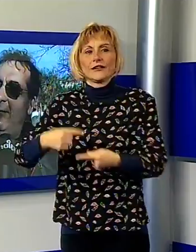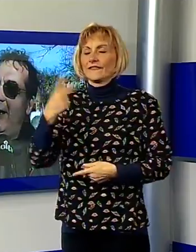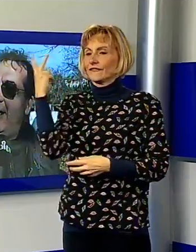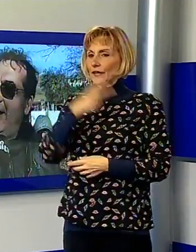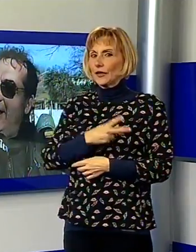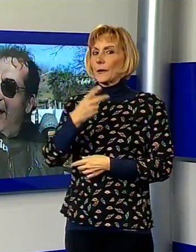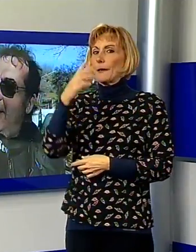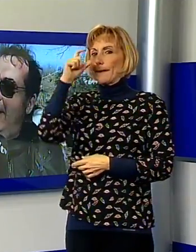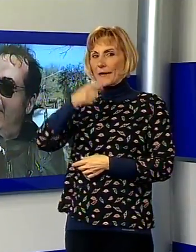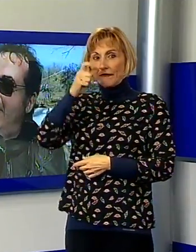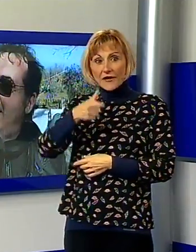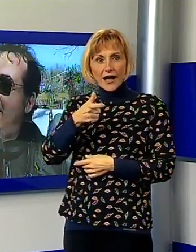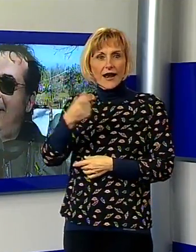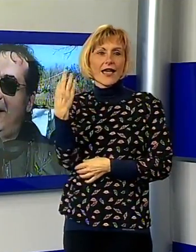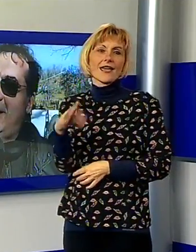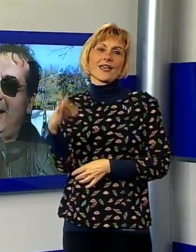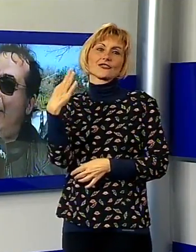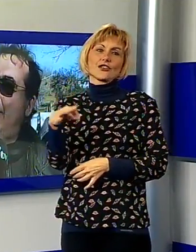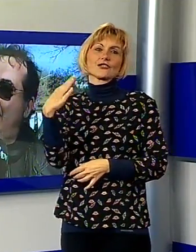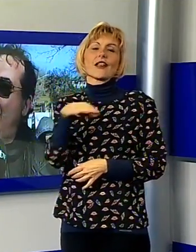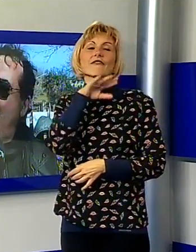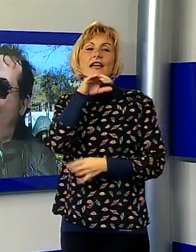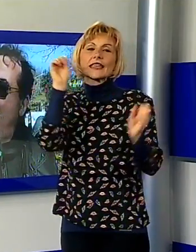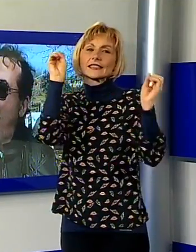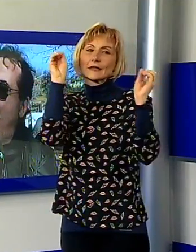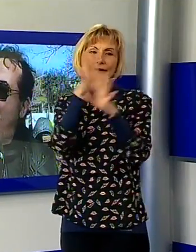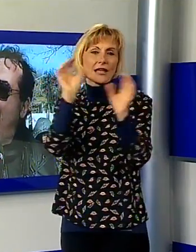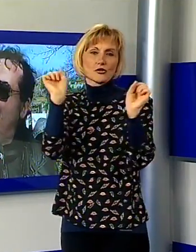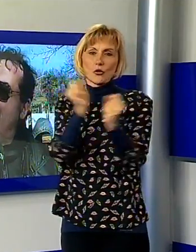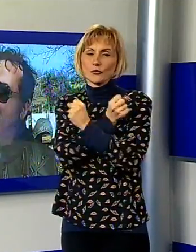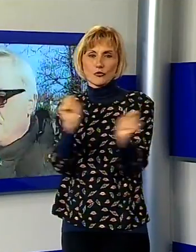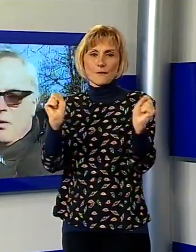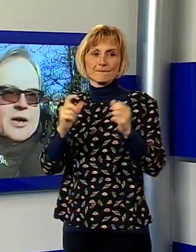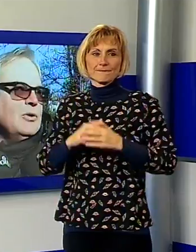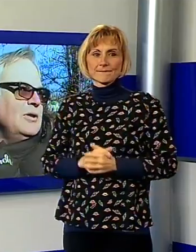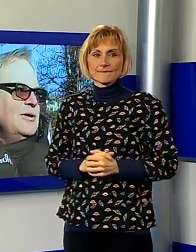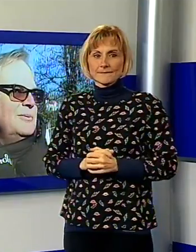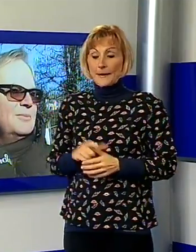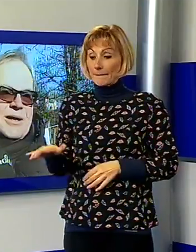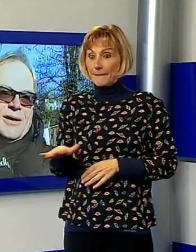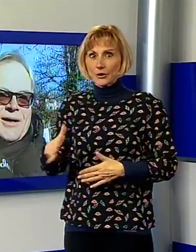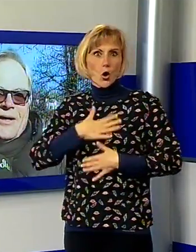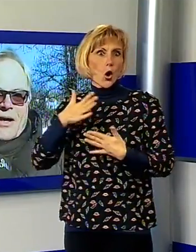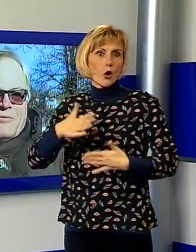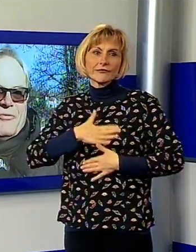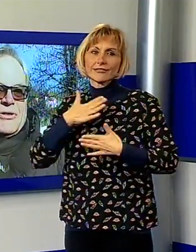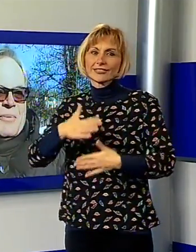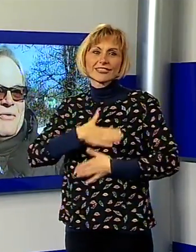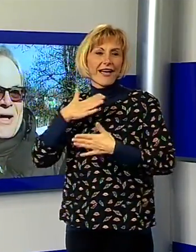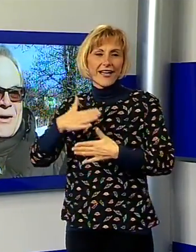una vecchia indimenticabile, da fare veramente applausi. Il bimbo è contentissimo, ma ha visto la Befana,